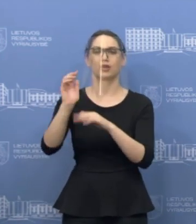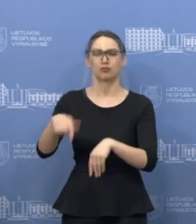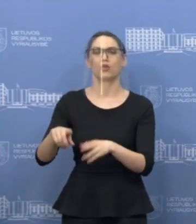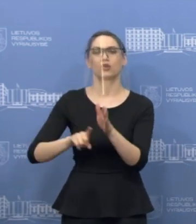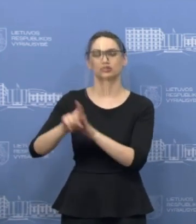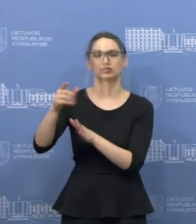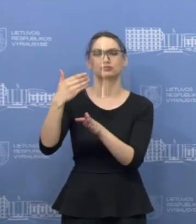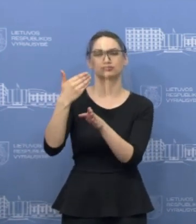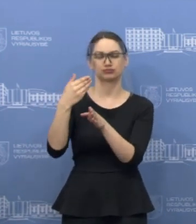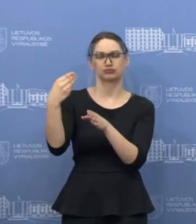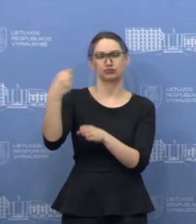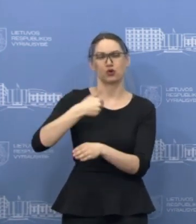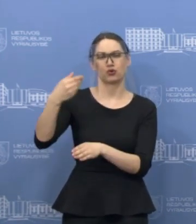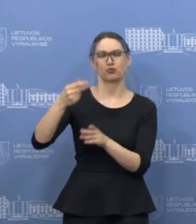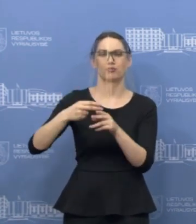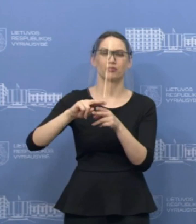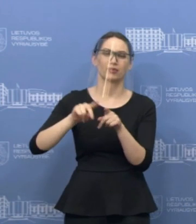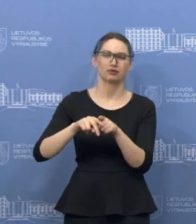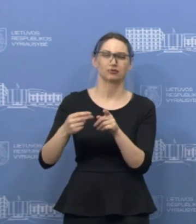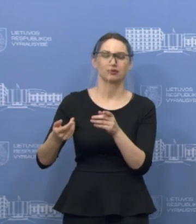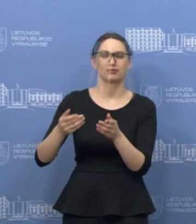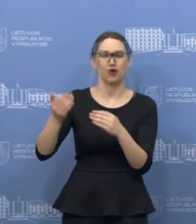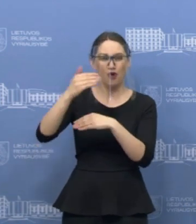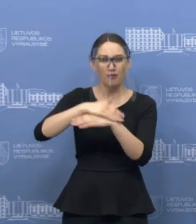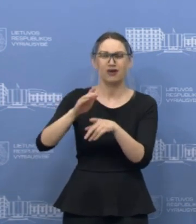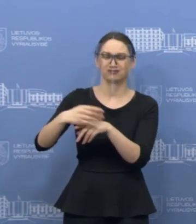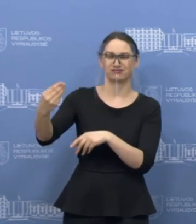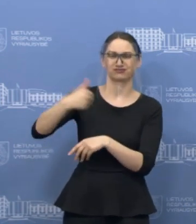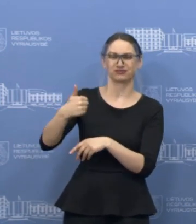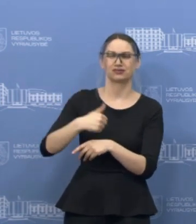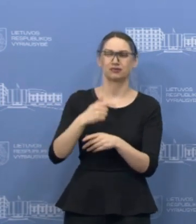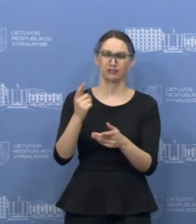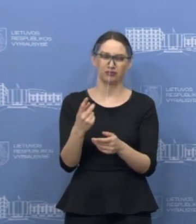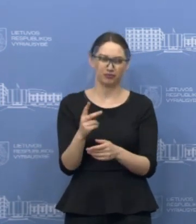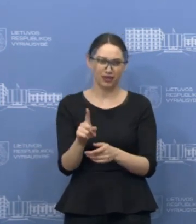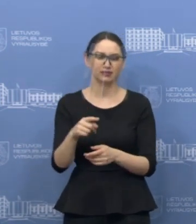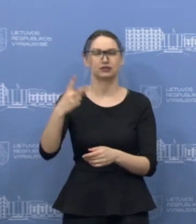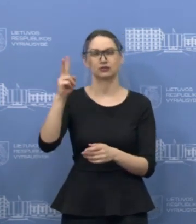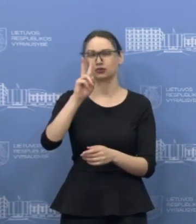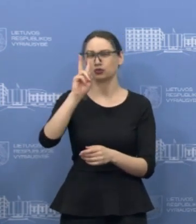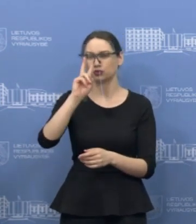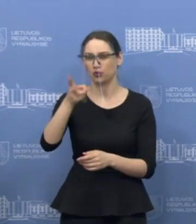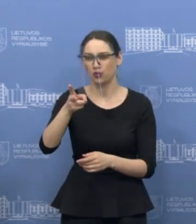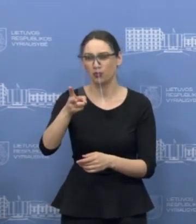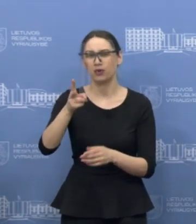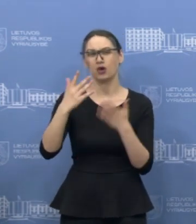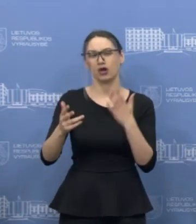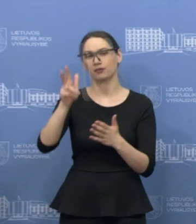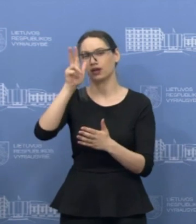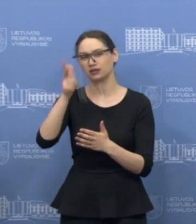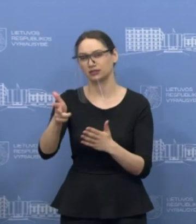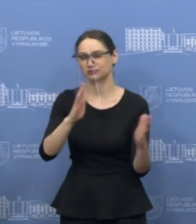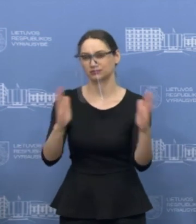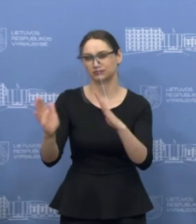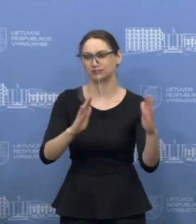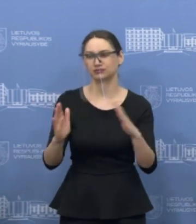mokėjimus, kurie turėtų būti išdėliojami mažiausiai 24 mėnesiams su galimybę pratesti iki 36 mėnesių.